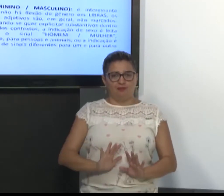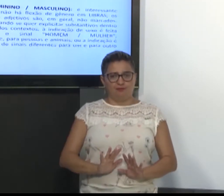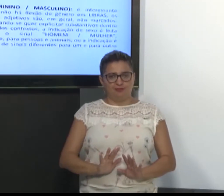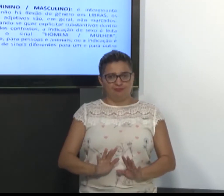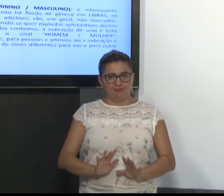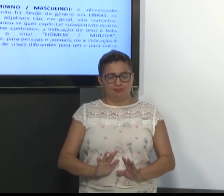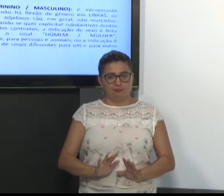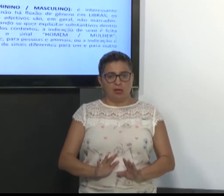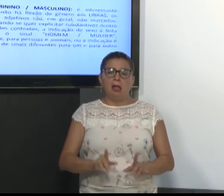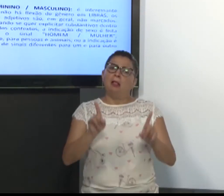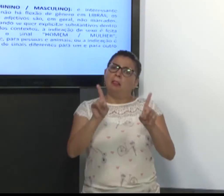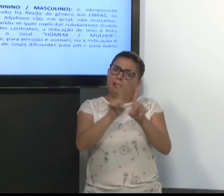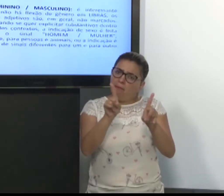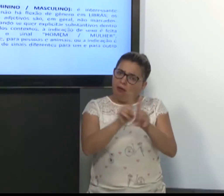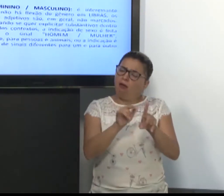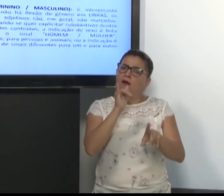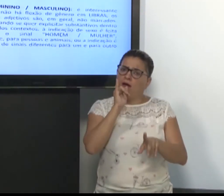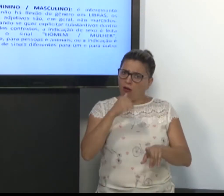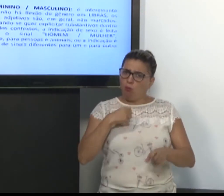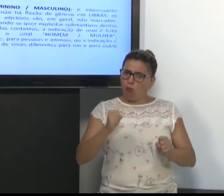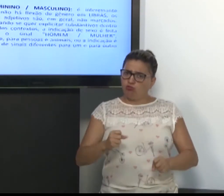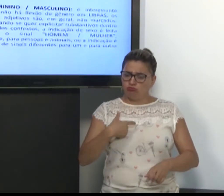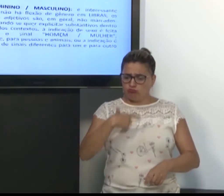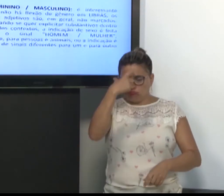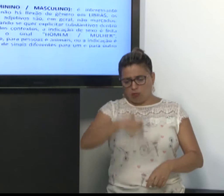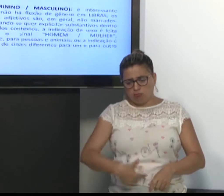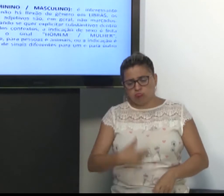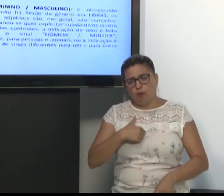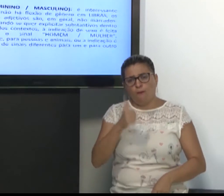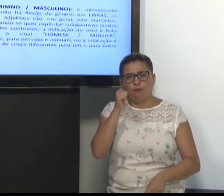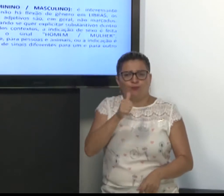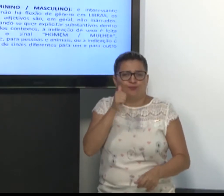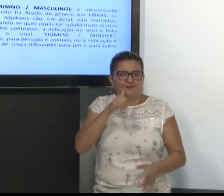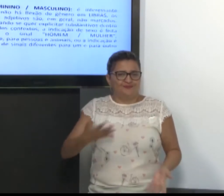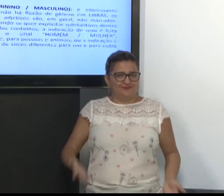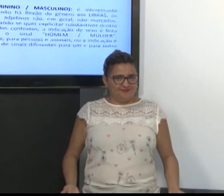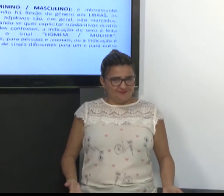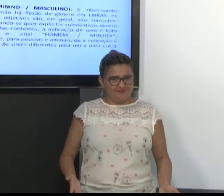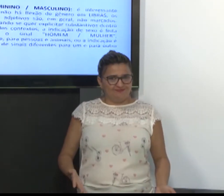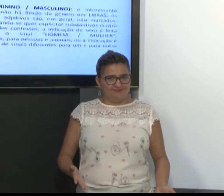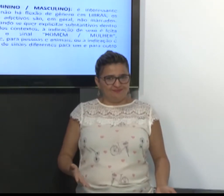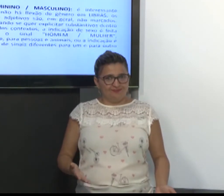Então, eu posso sinalizar. Eu sou uma mulher. Meu marido é homem.